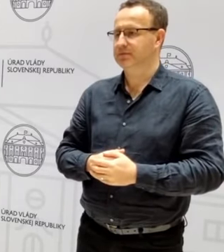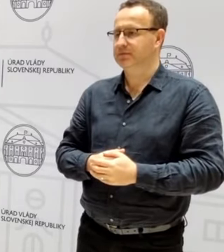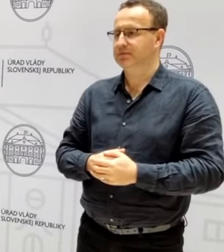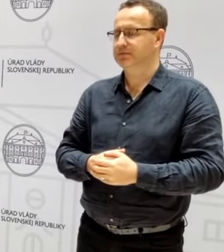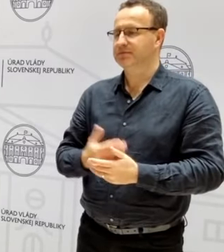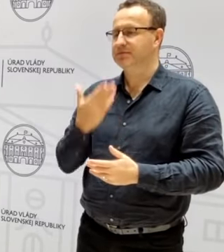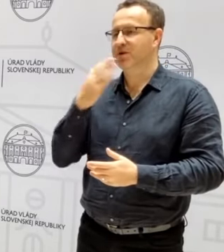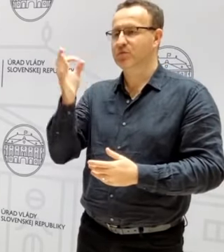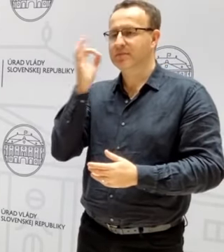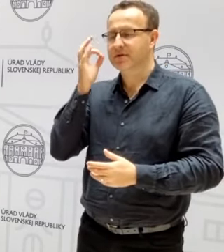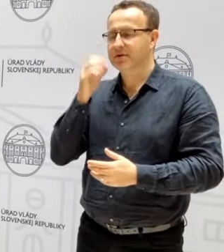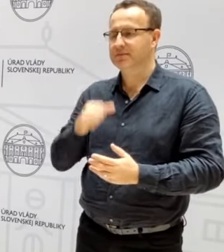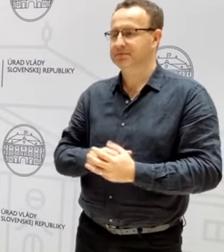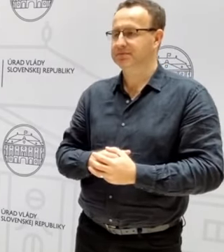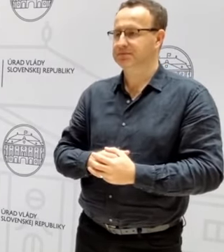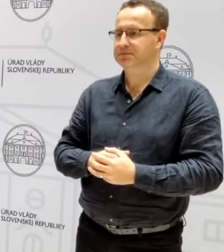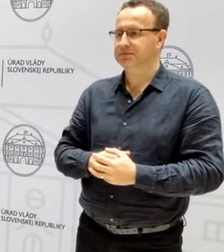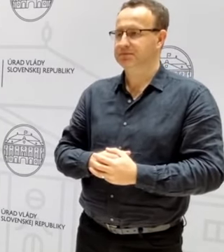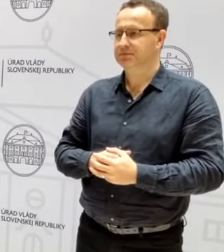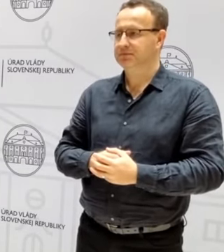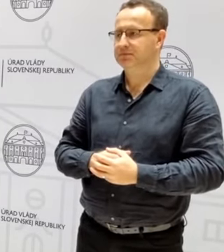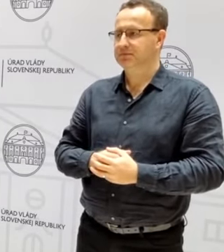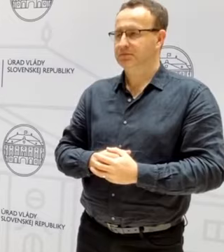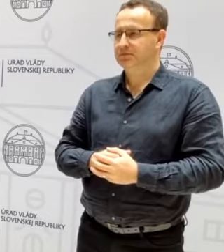Ďakujeme pekne. Ďakujeme. Dovidenia.